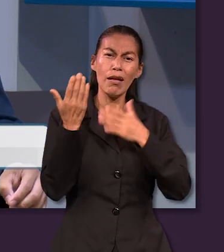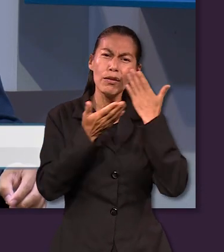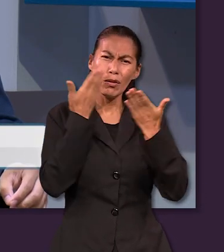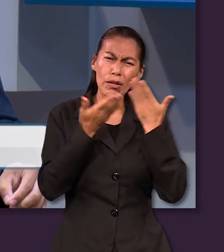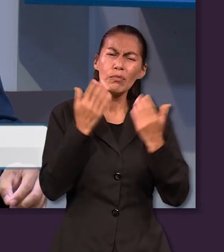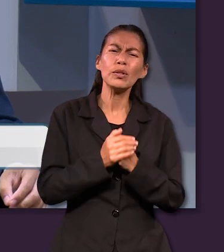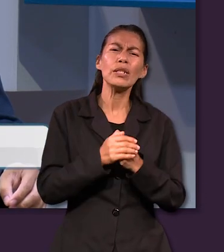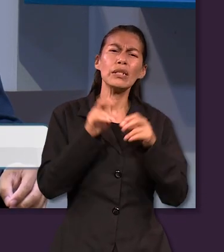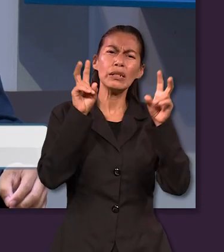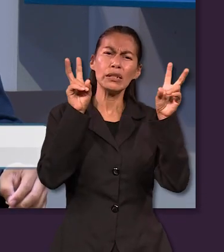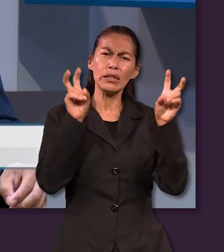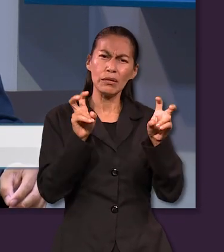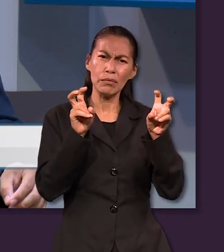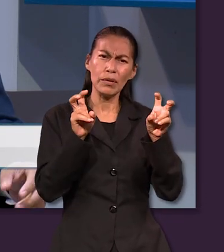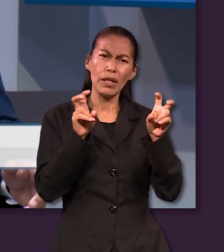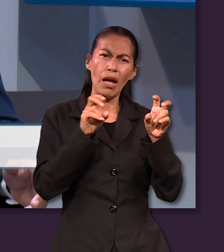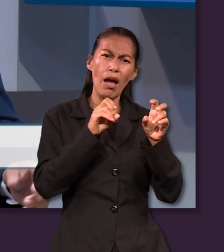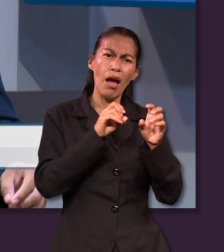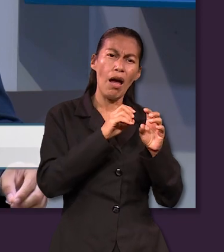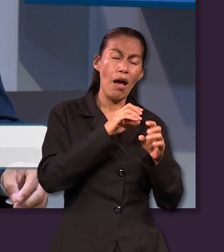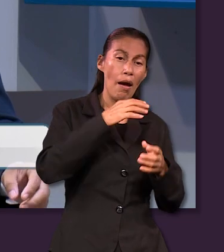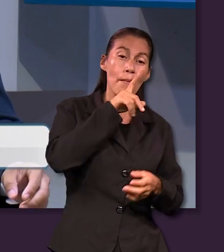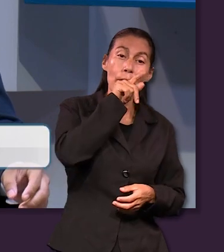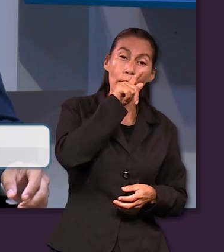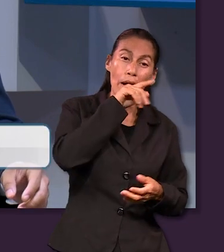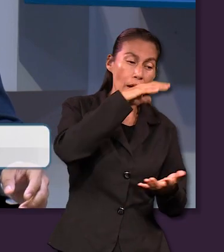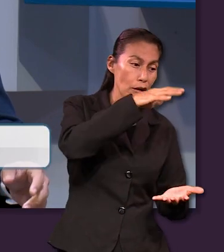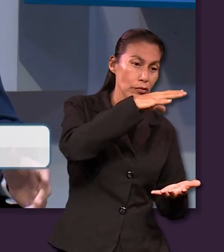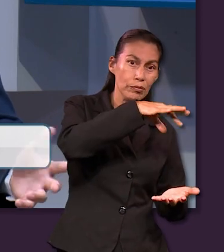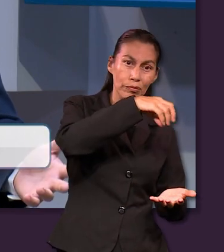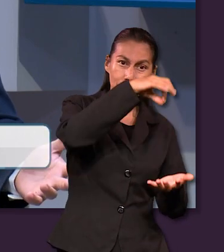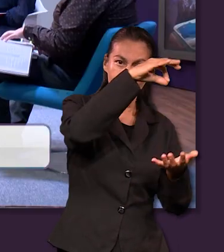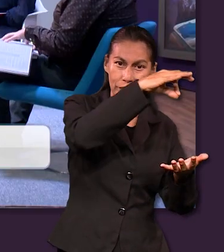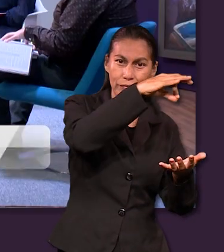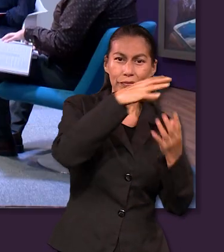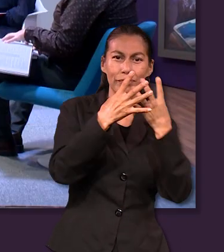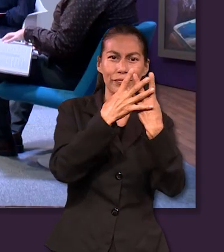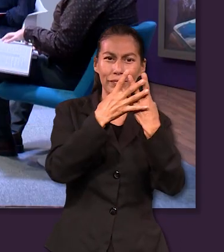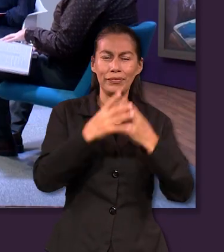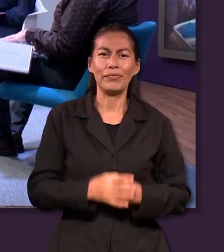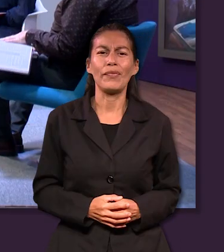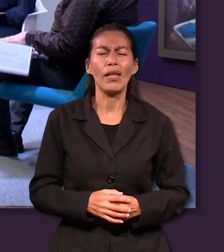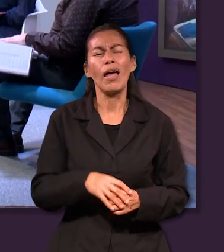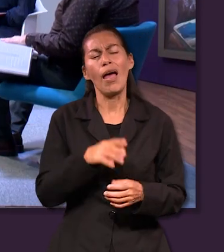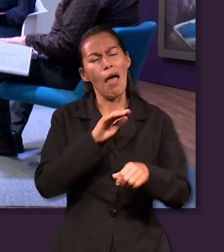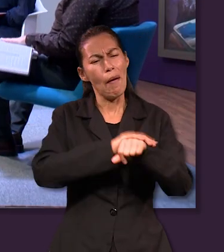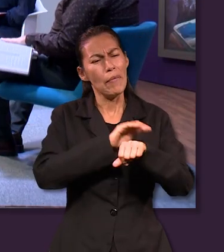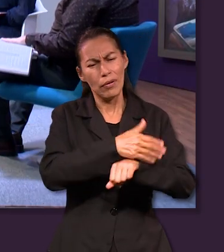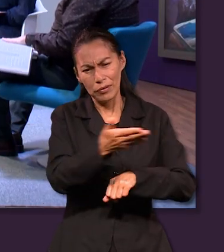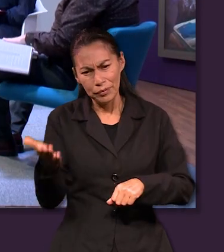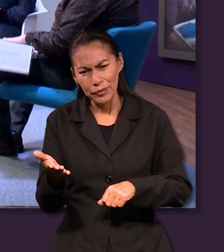Jaula del Pájaro. Y para eso tenemos aquí con nosotros unos amigos que me gustaría que se presentaran y que dijeran de dónde son.